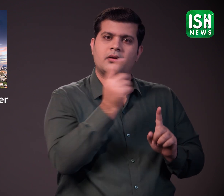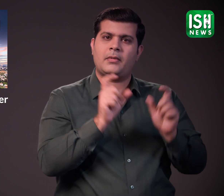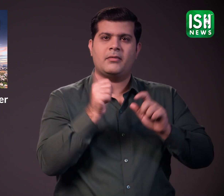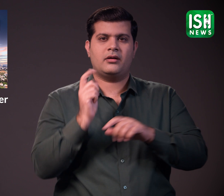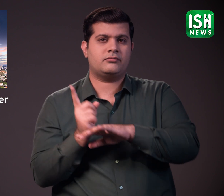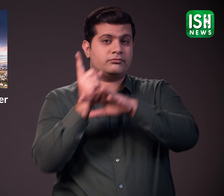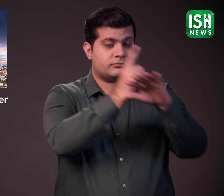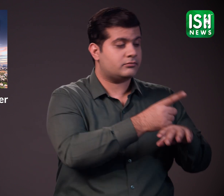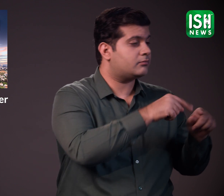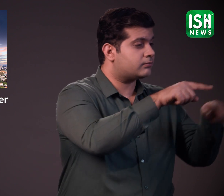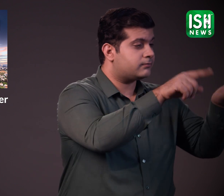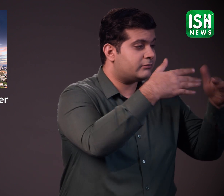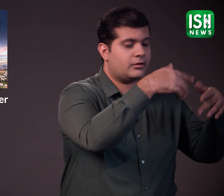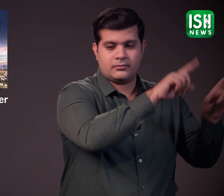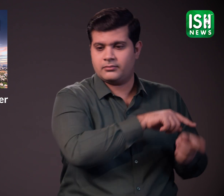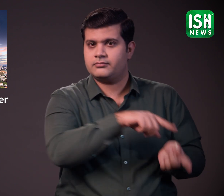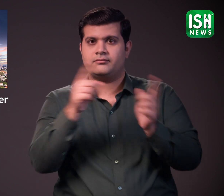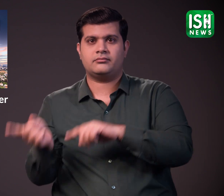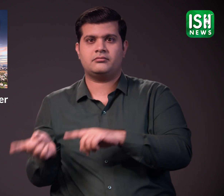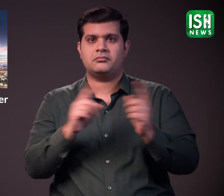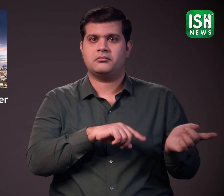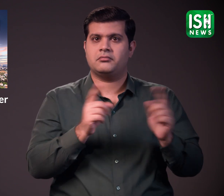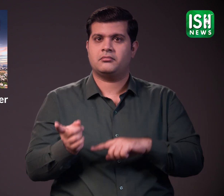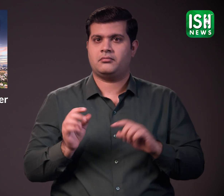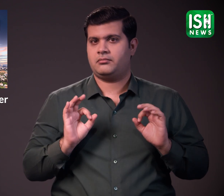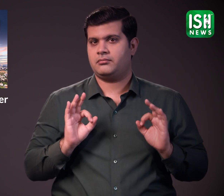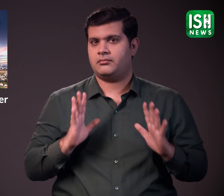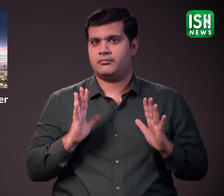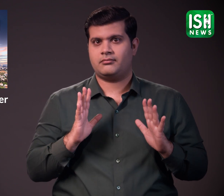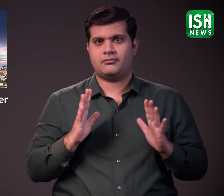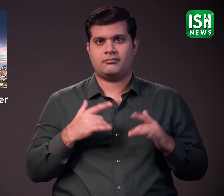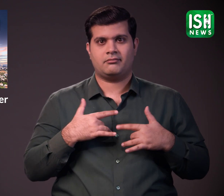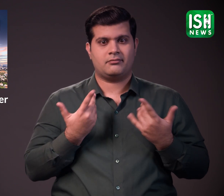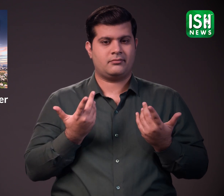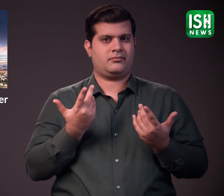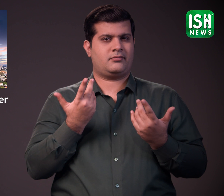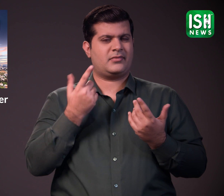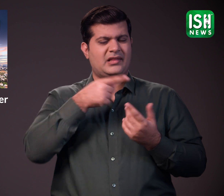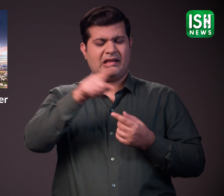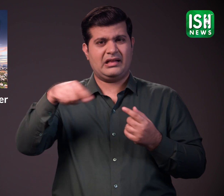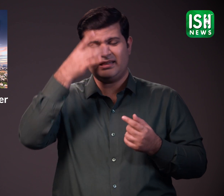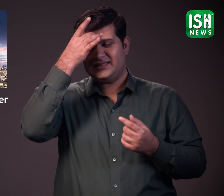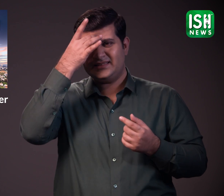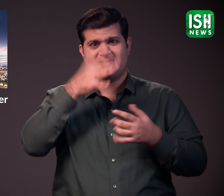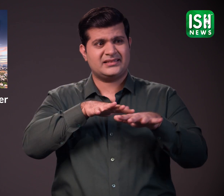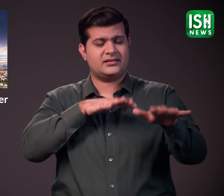लोग सुबह की हलिकॉप्टर उडान भर सकते हैं अपना काम पूरा करके वापस लोट सकते हैं ट्राफिक की परिशानी के बिना